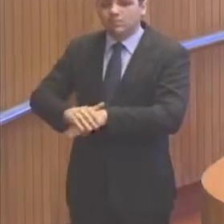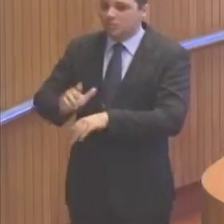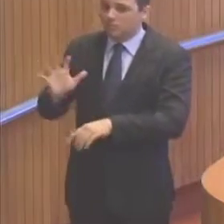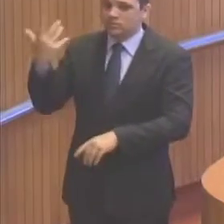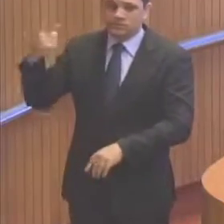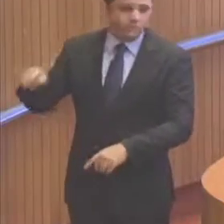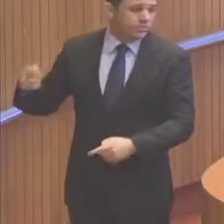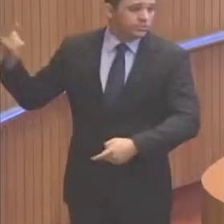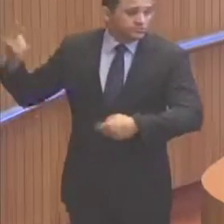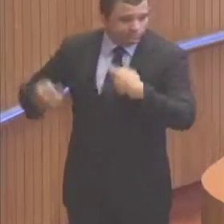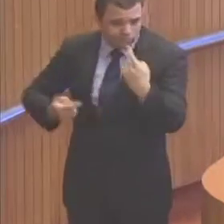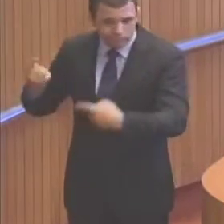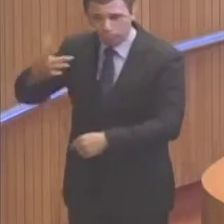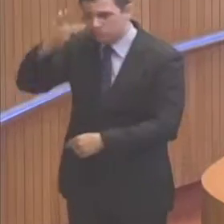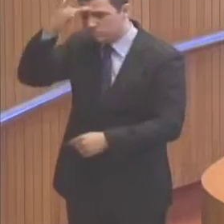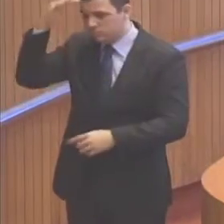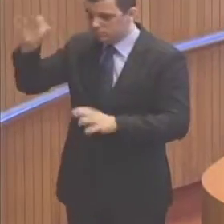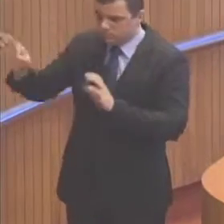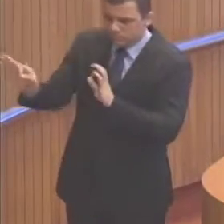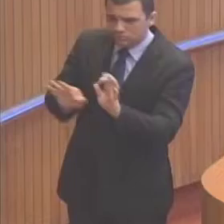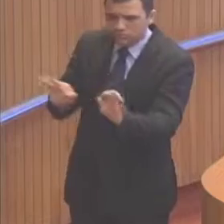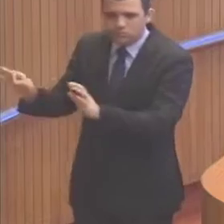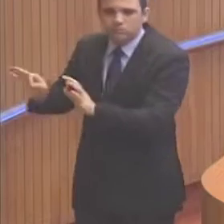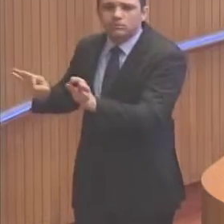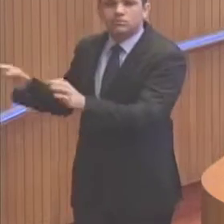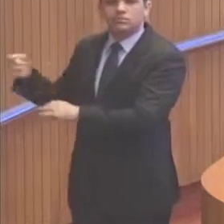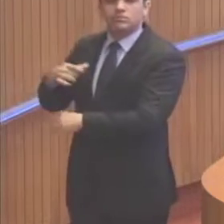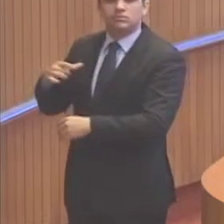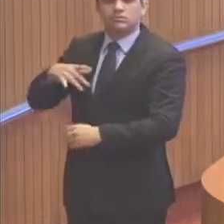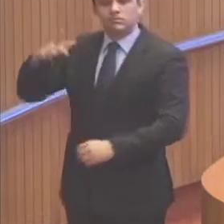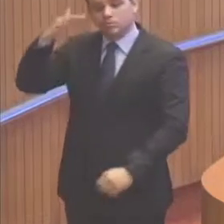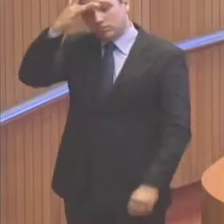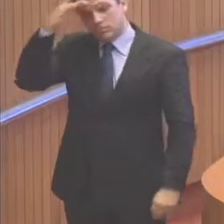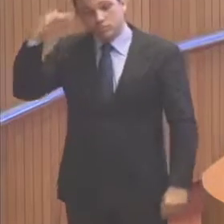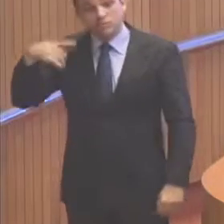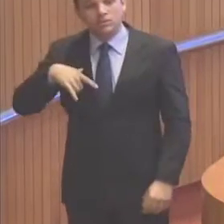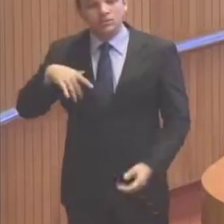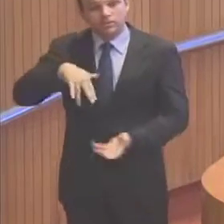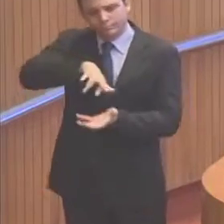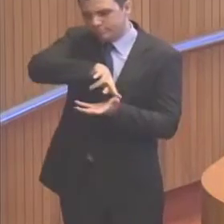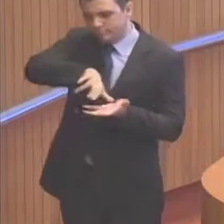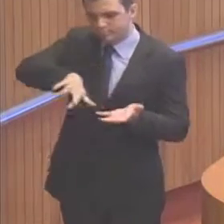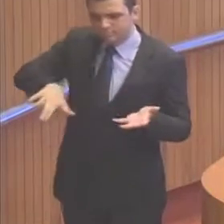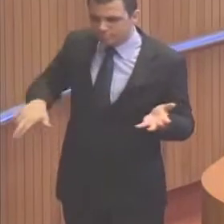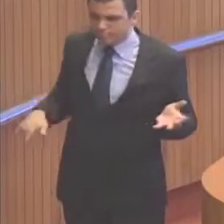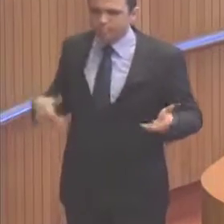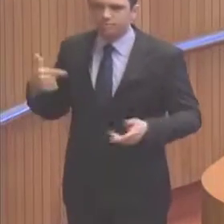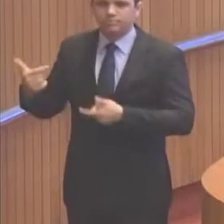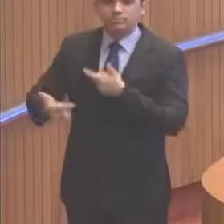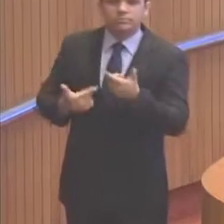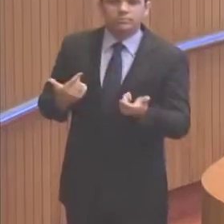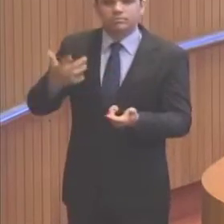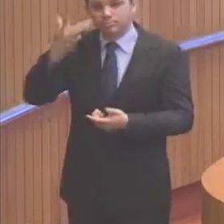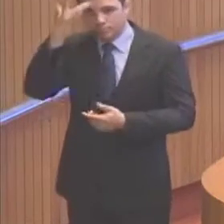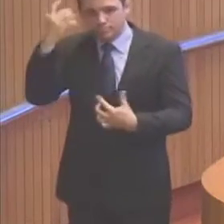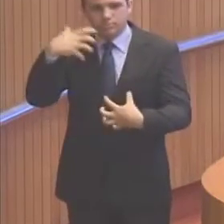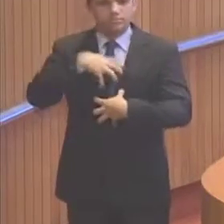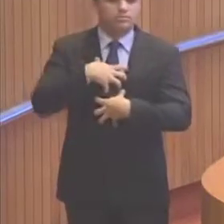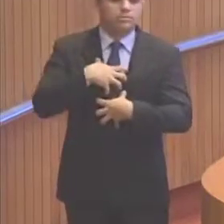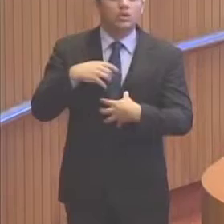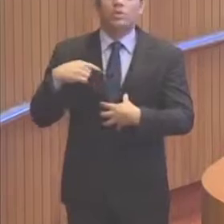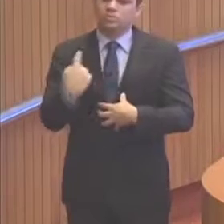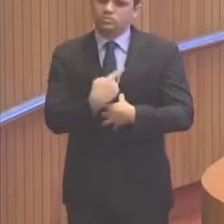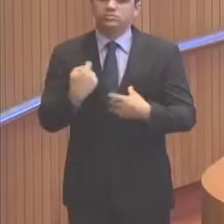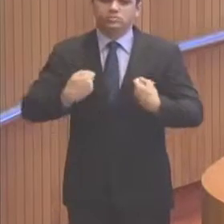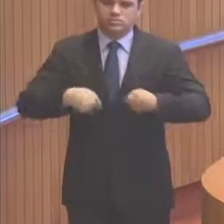as pessoas estão se mobilizando, as reações são as mais diversas, e nós precisamos tratar isso